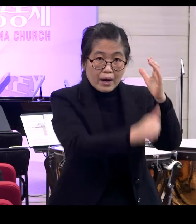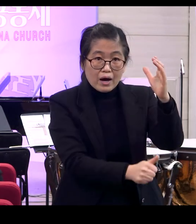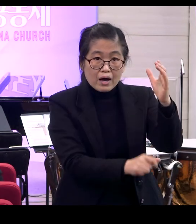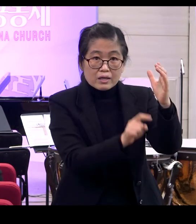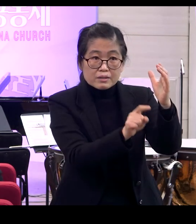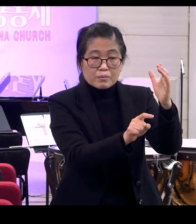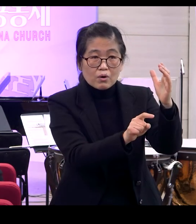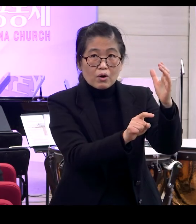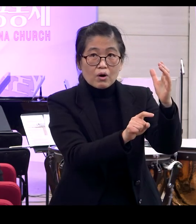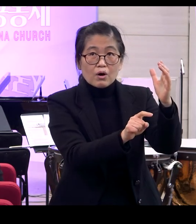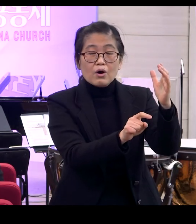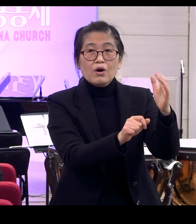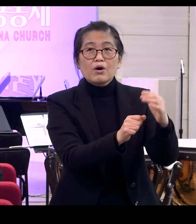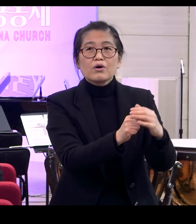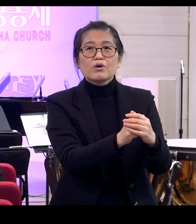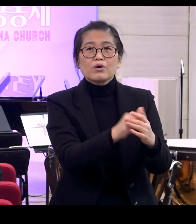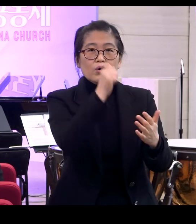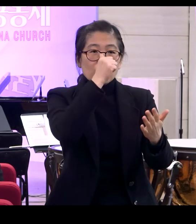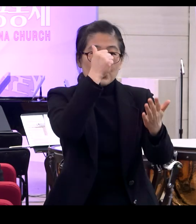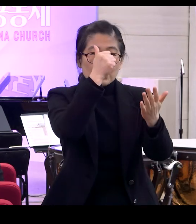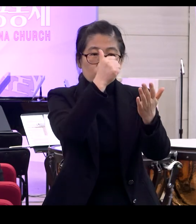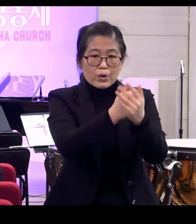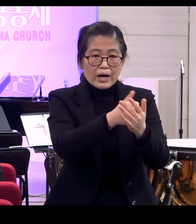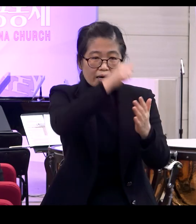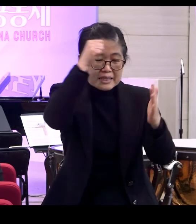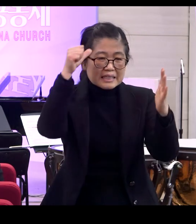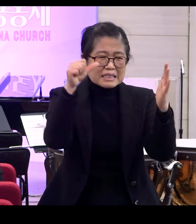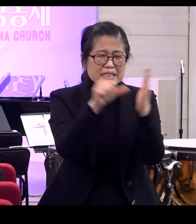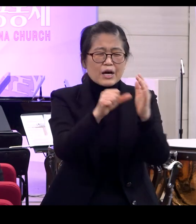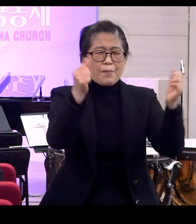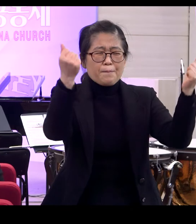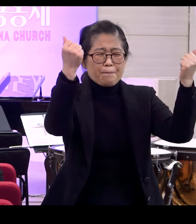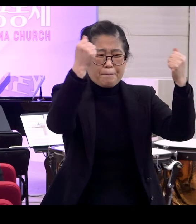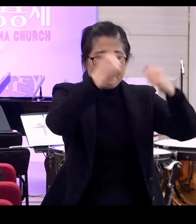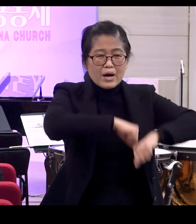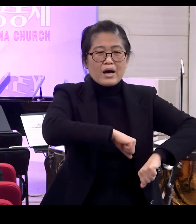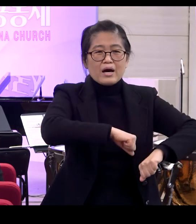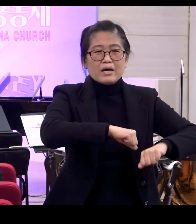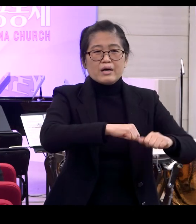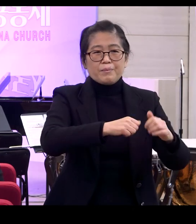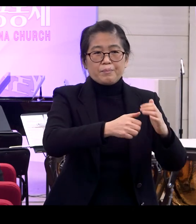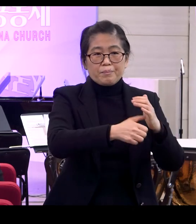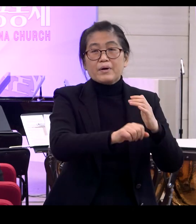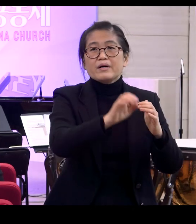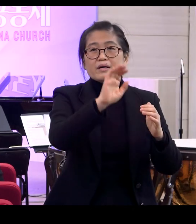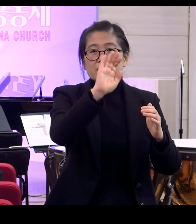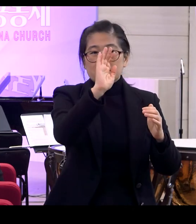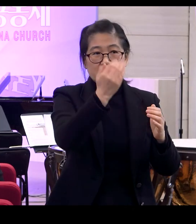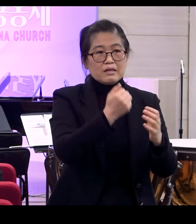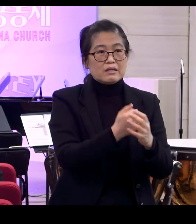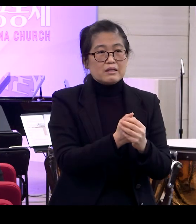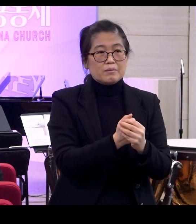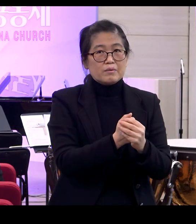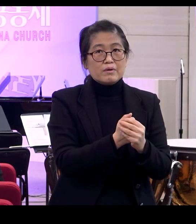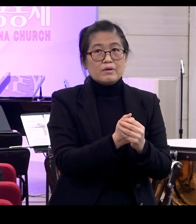되면요 죄를 짓게 되면요 죄가 우리 인생을 파괴하고 아주 비참하게 만드는데 바로 이것 때문에 그러는 거예요